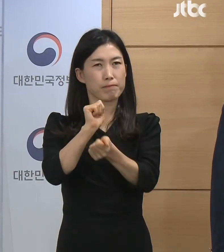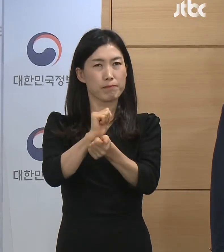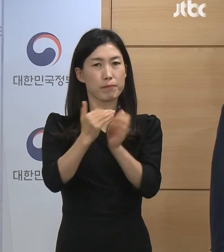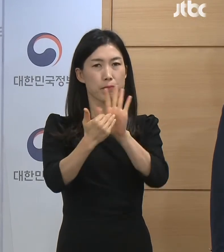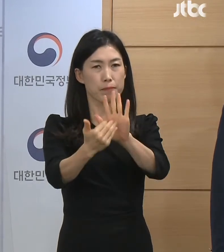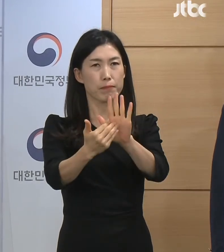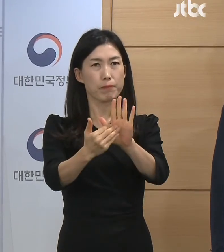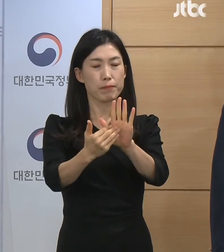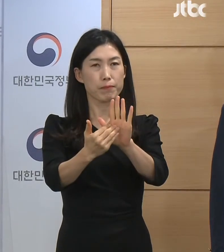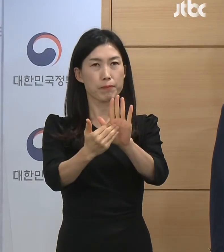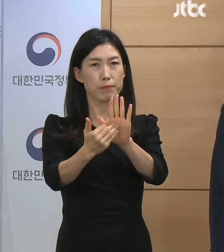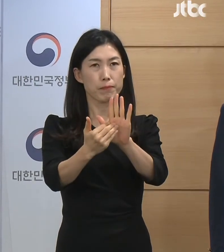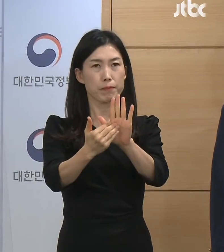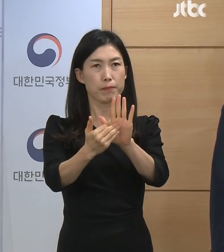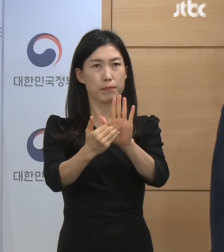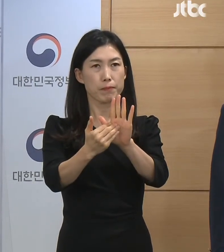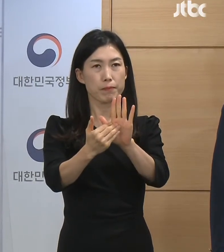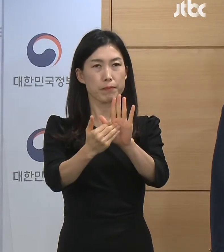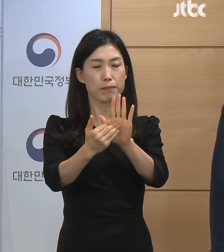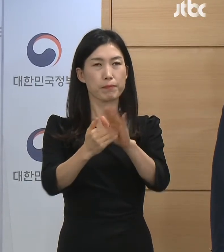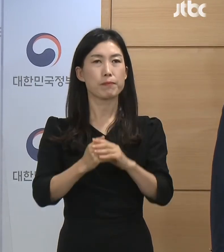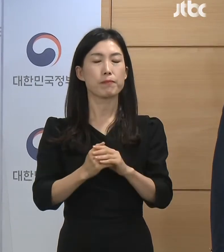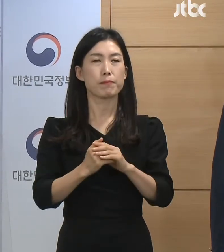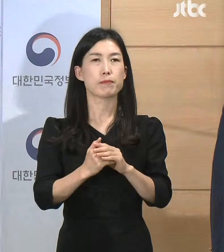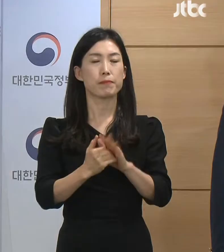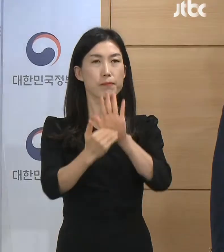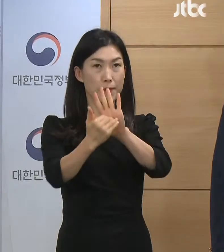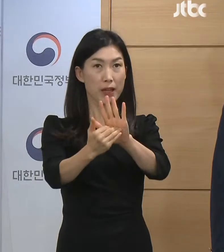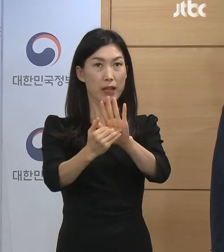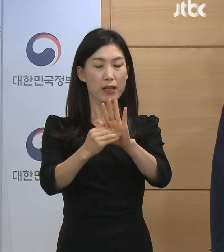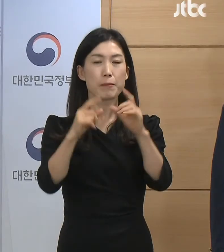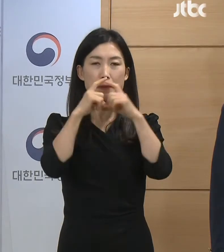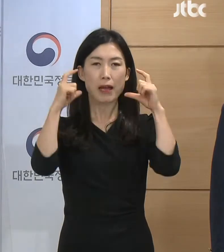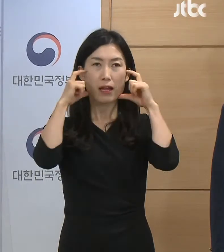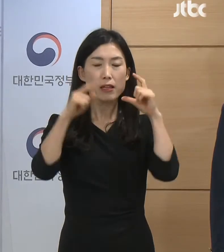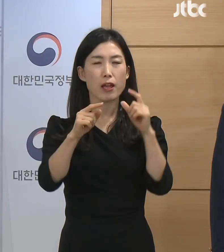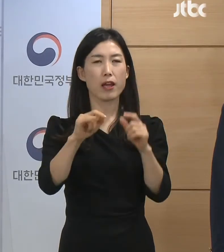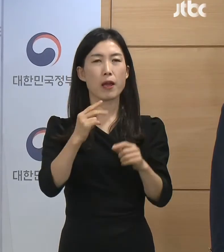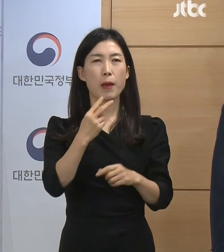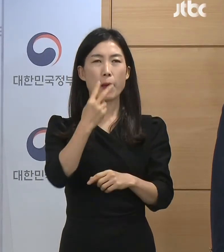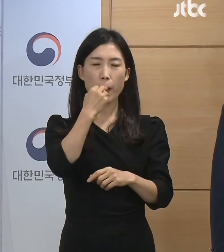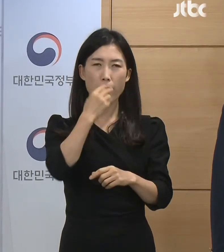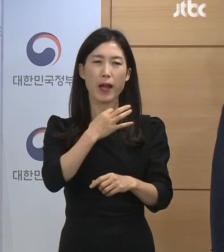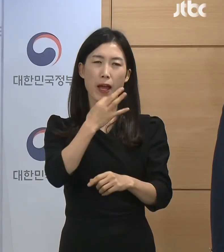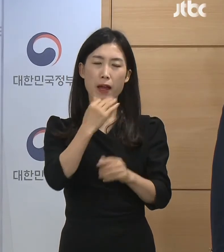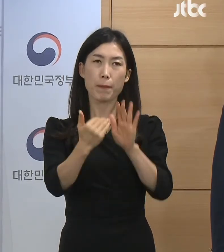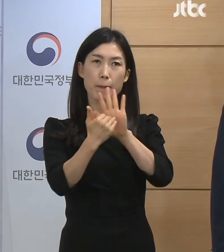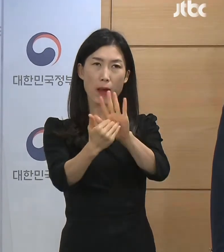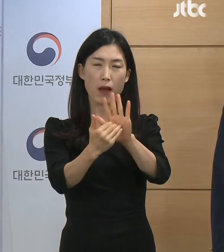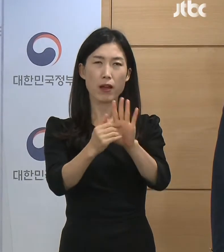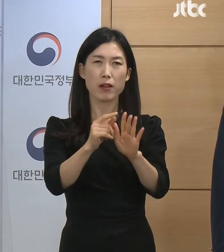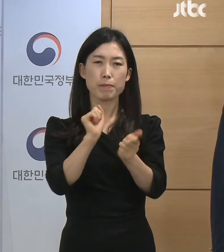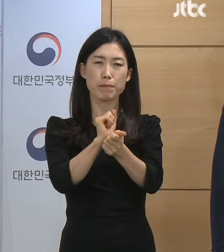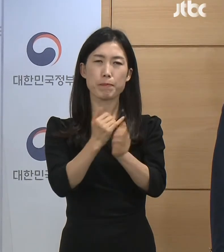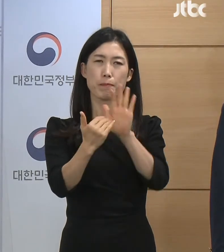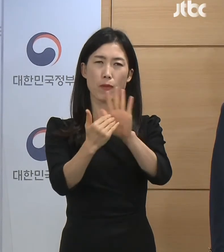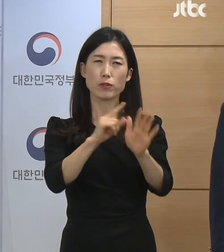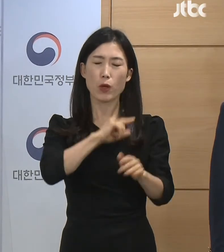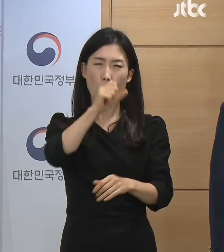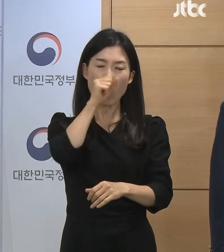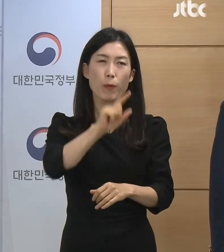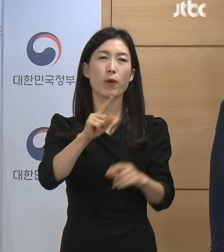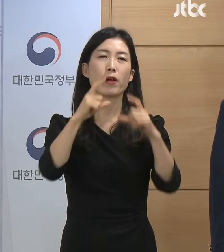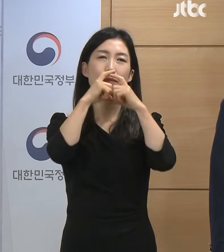죄송합니다. 마스크 착용은 호흡기 감염 전파를 예방하기 위해 가장